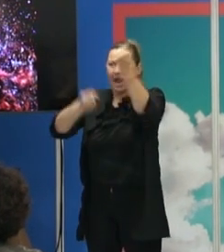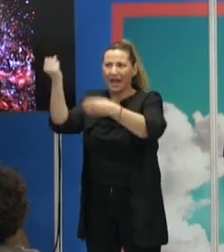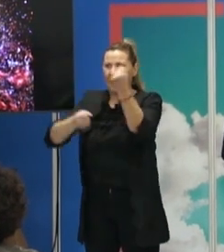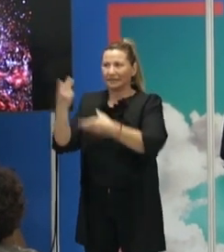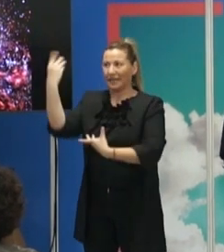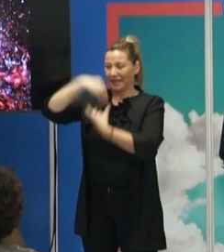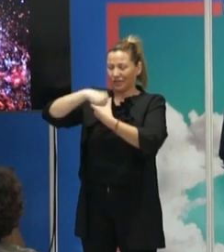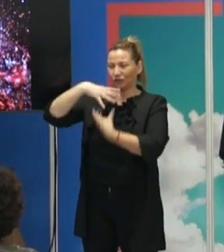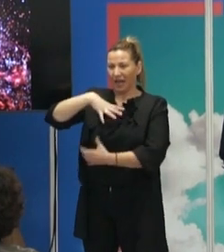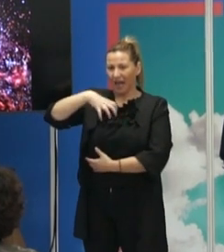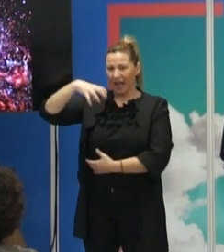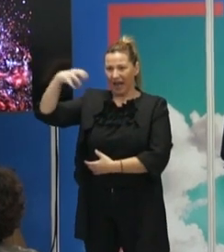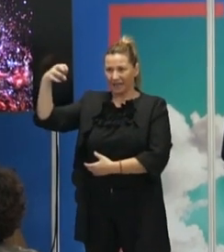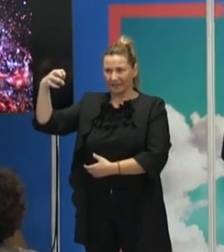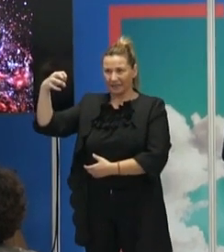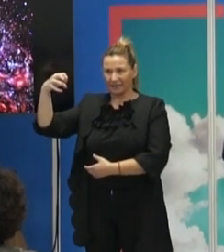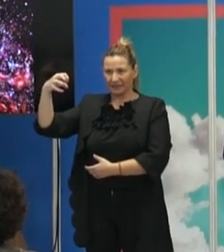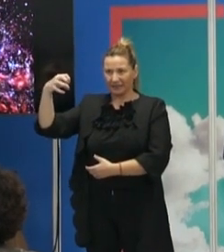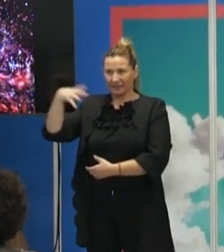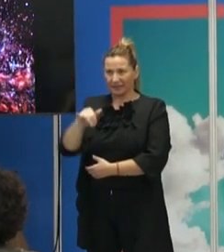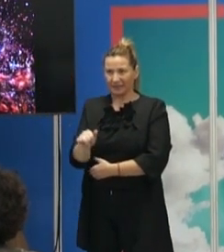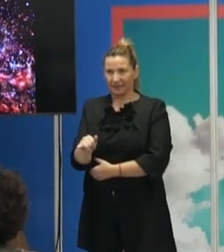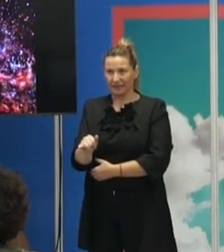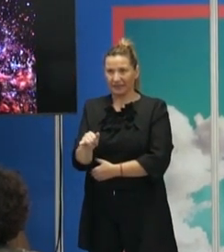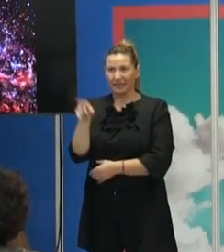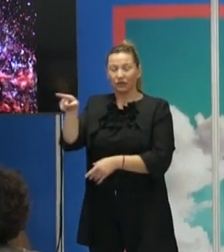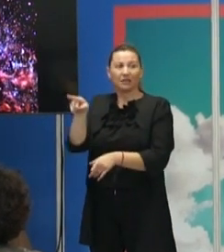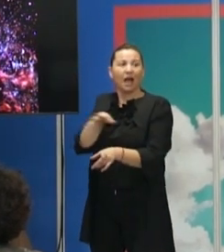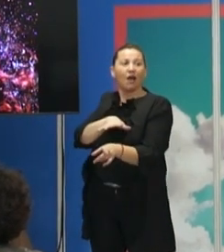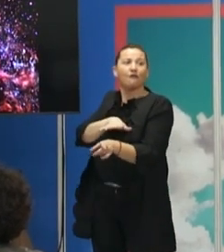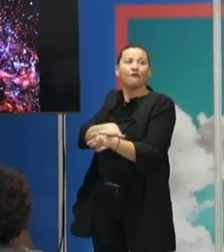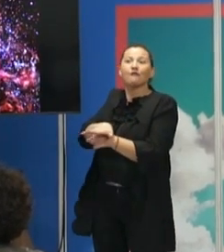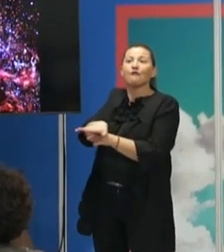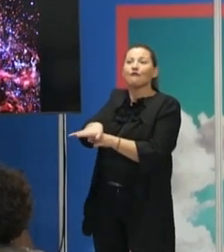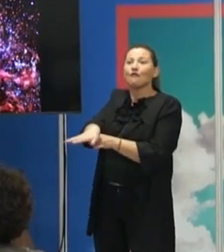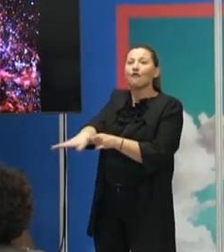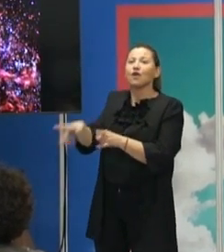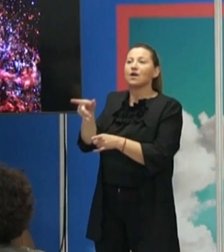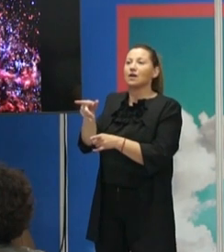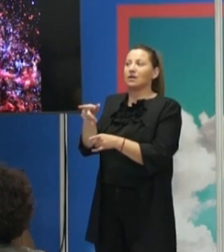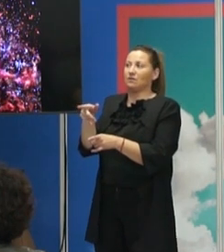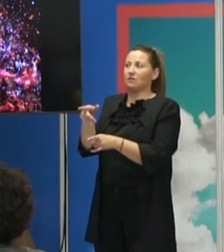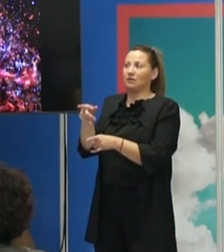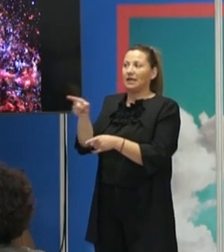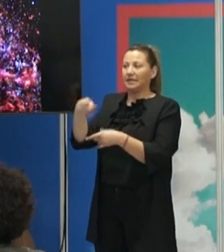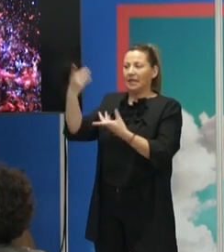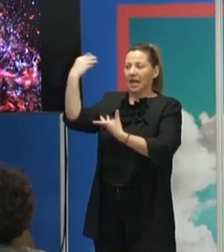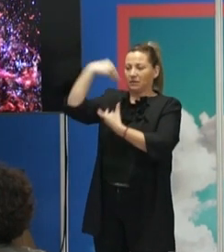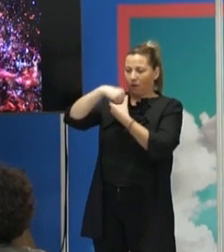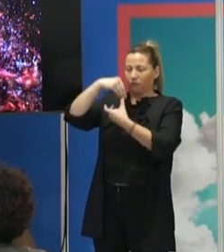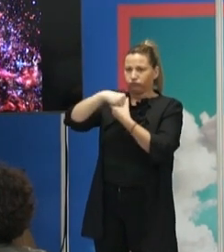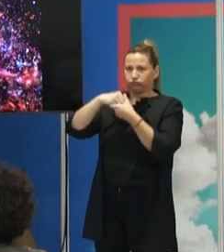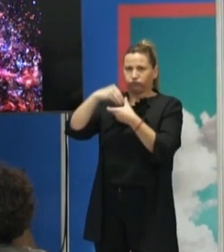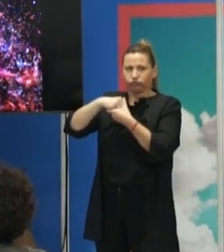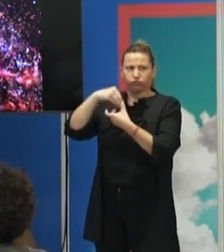él está, el gas está influido por esos flujos gravitacionales que se acumulen, se colapsen y